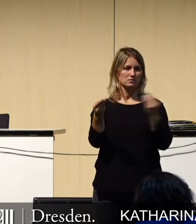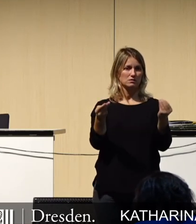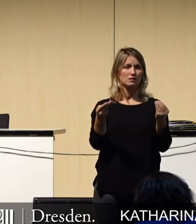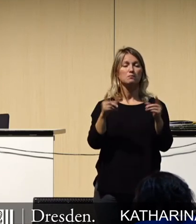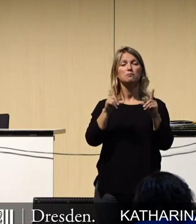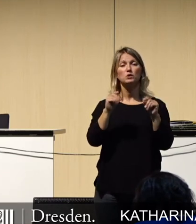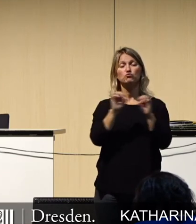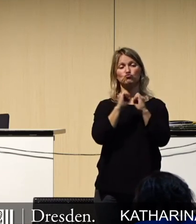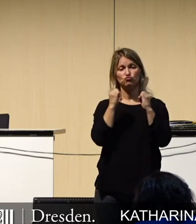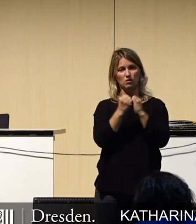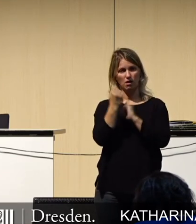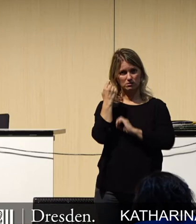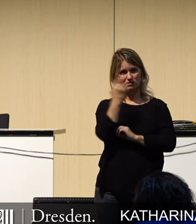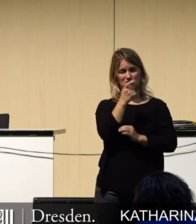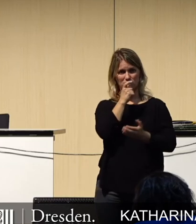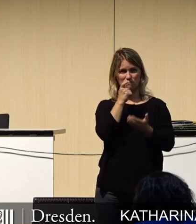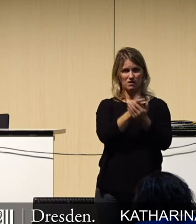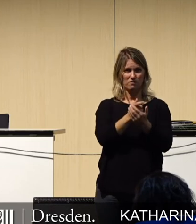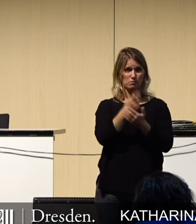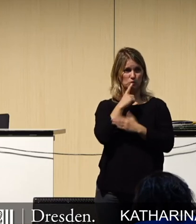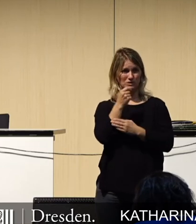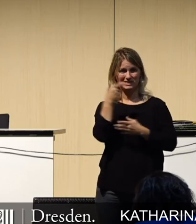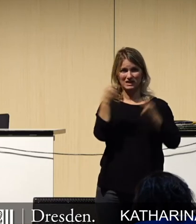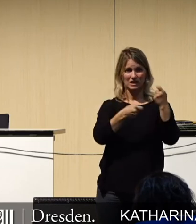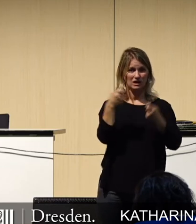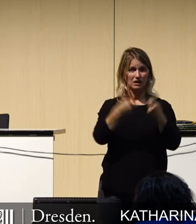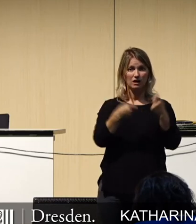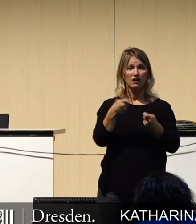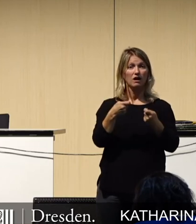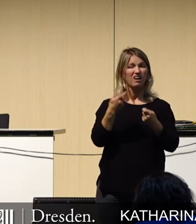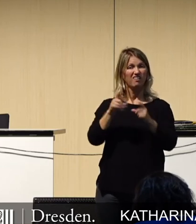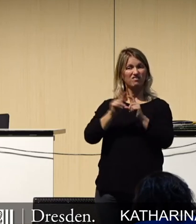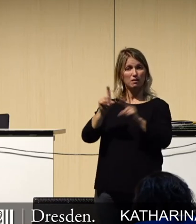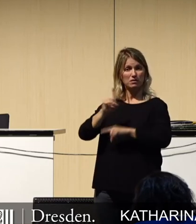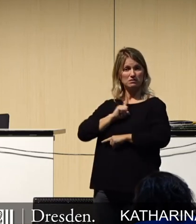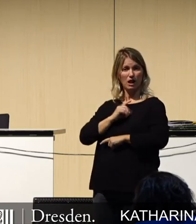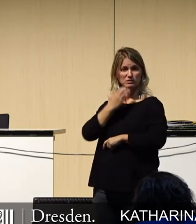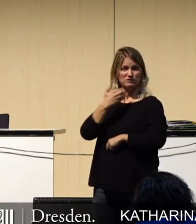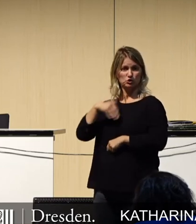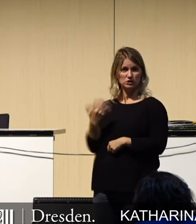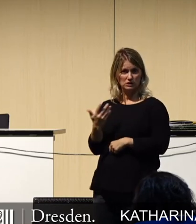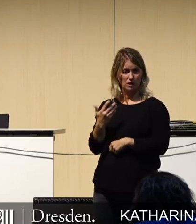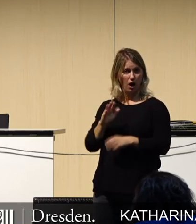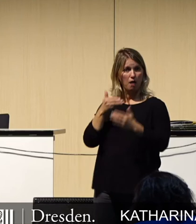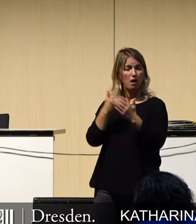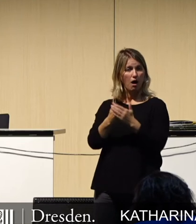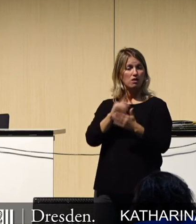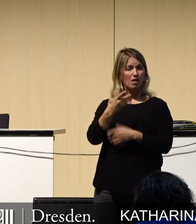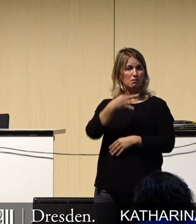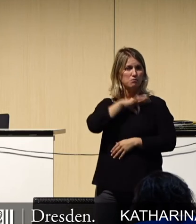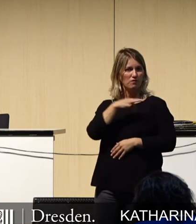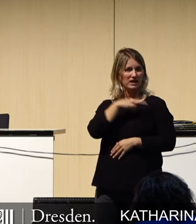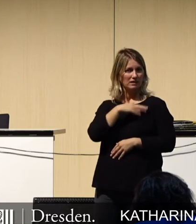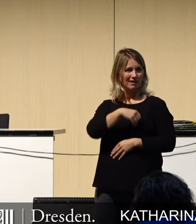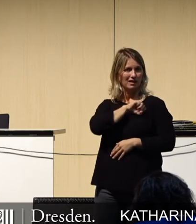dafür verantwortlich, dort zu investieren, wo die Unternehmen das nicht möchten. Aber an wen gehen denn letztendlich die Profite und